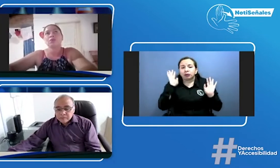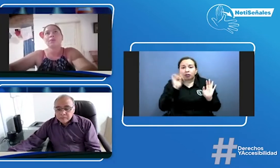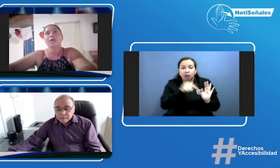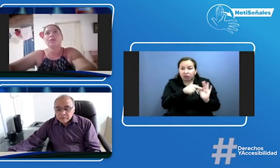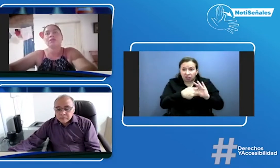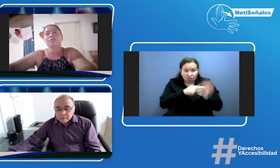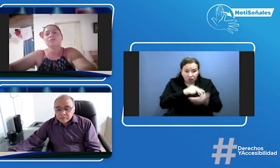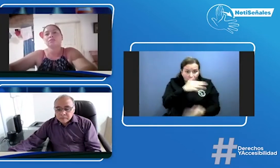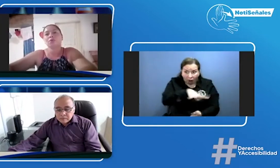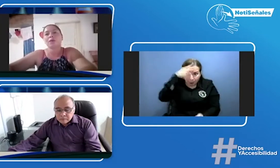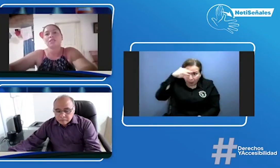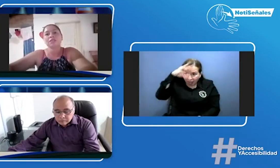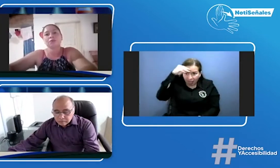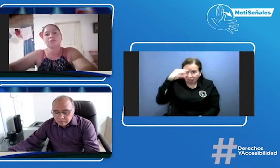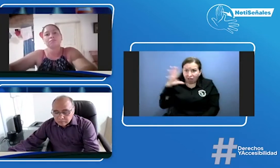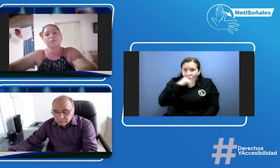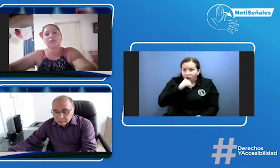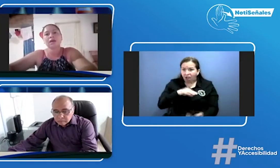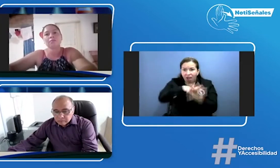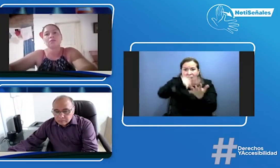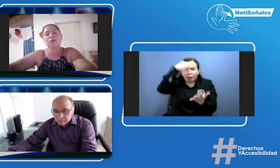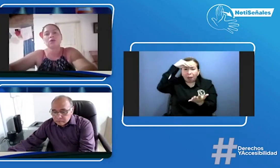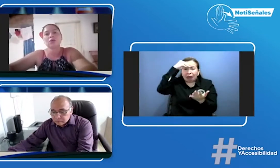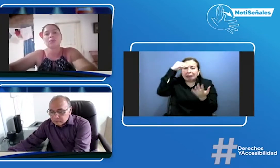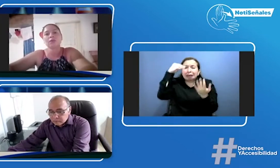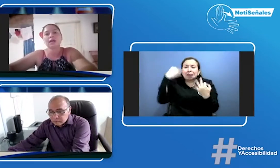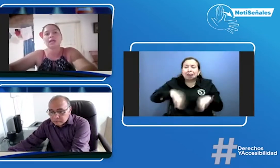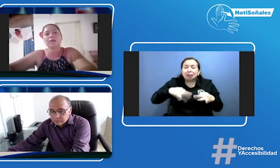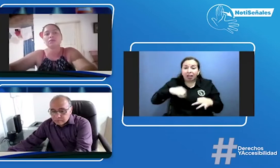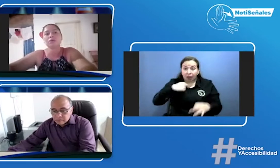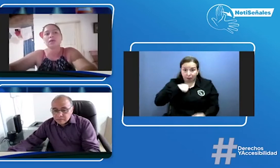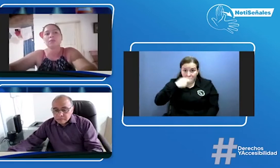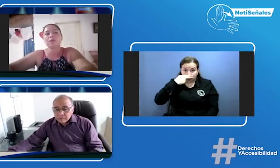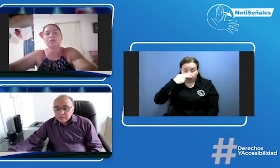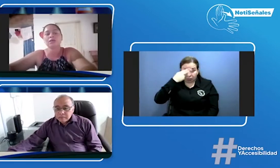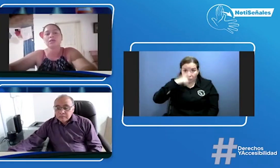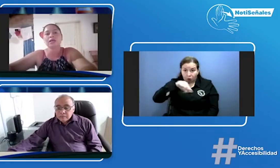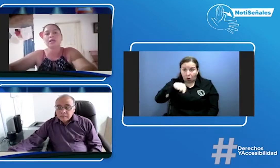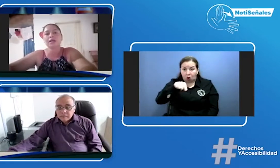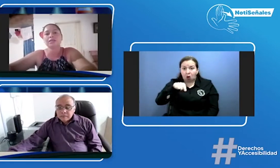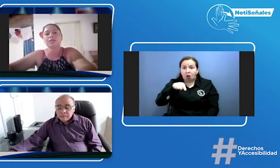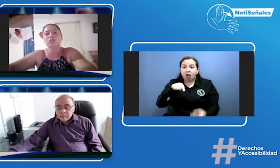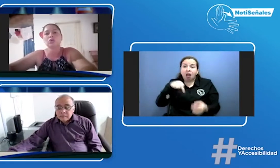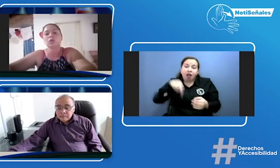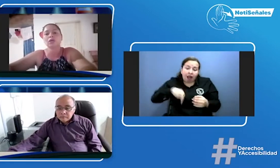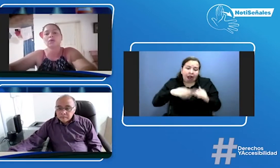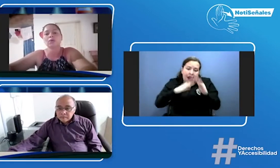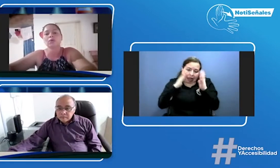aprenden lo básico ya mi hijo como tal esto él pues aquí en la casa yo le coloco